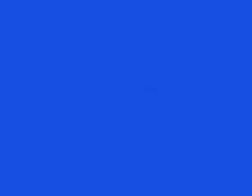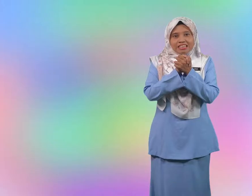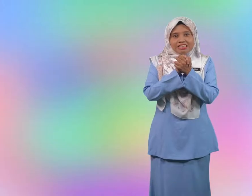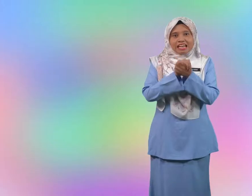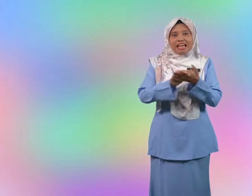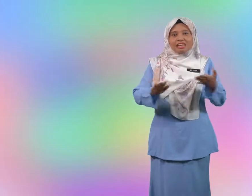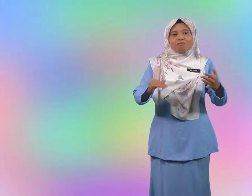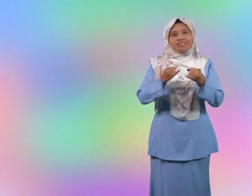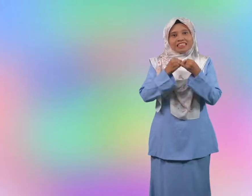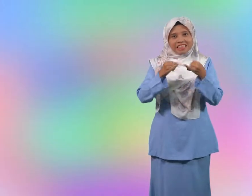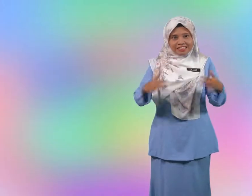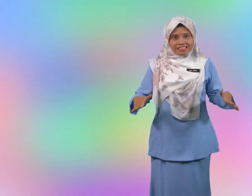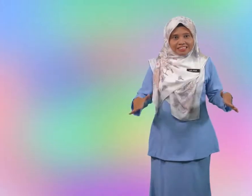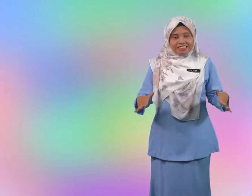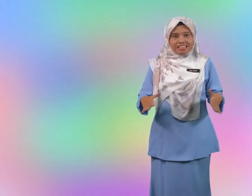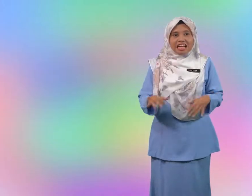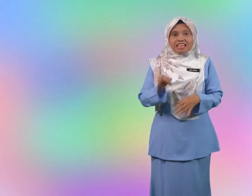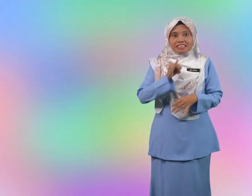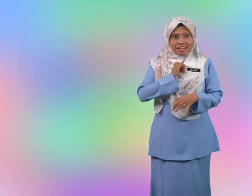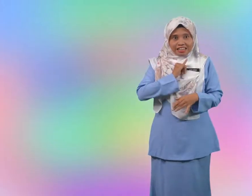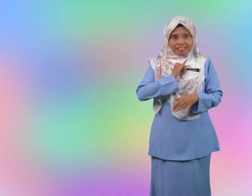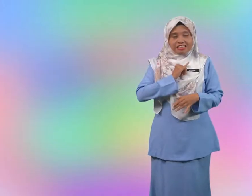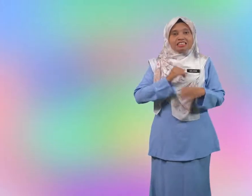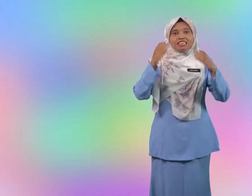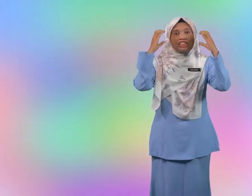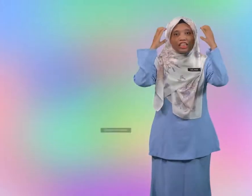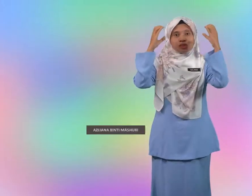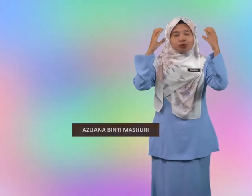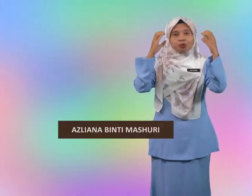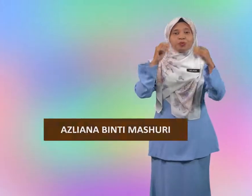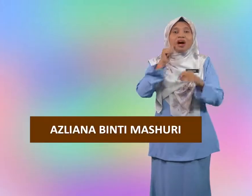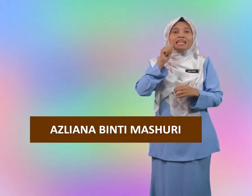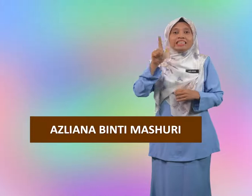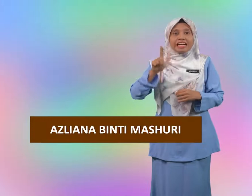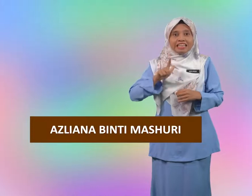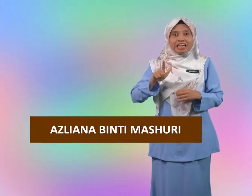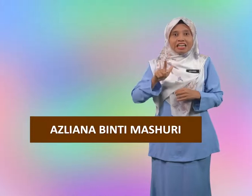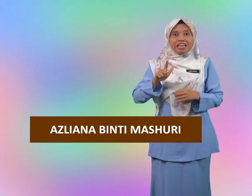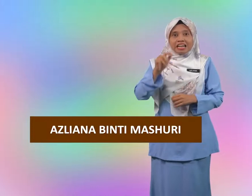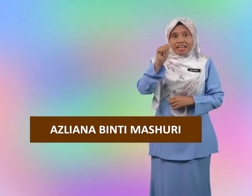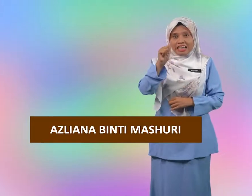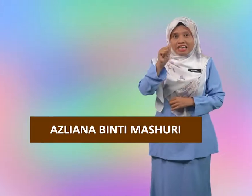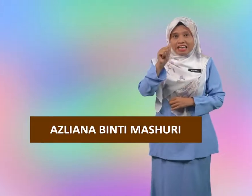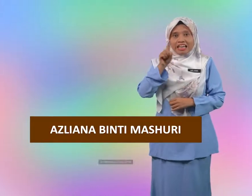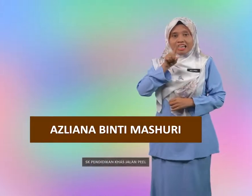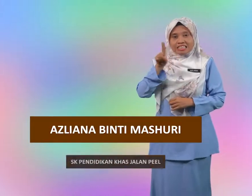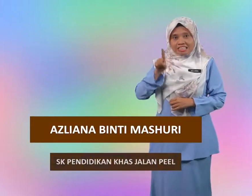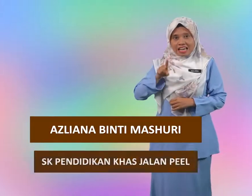Salam sejahtera, saya Cikgu Azliana, A, Z,